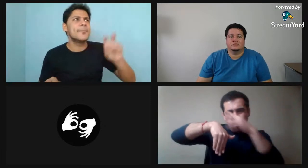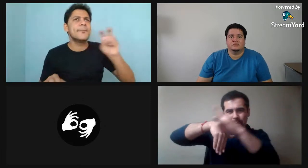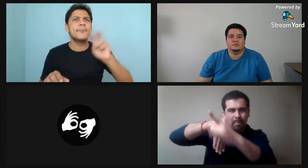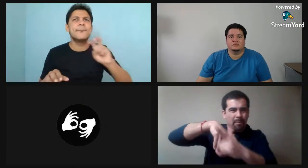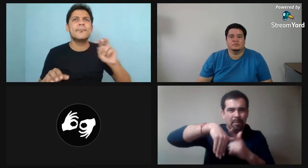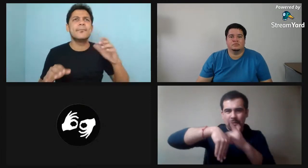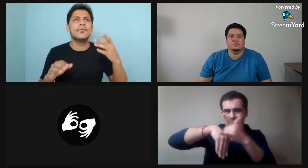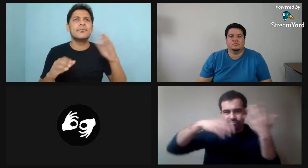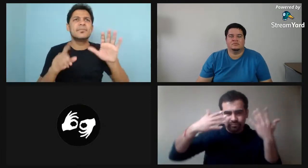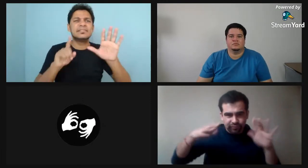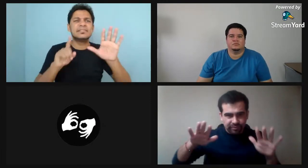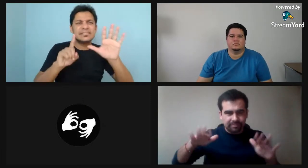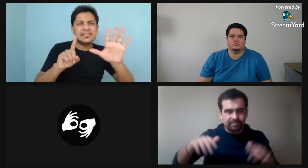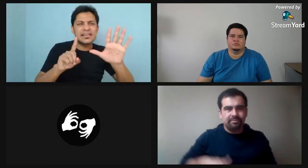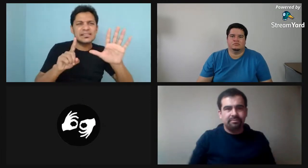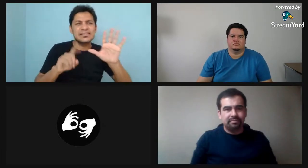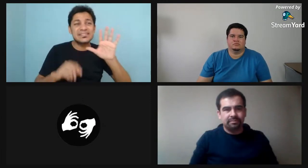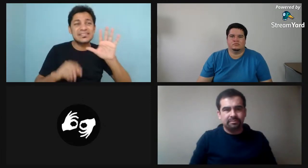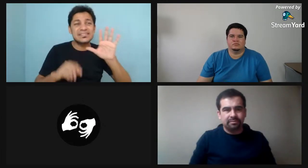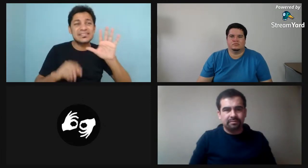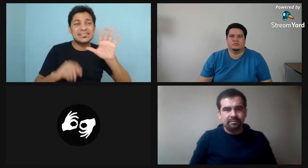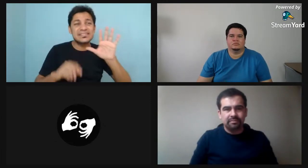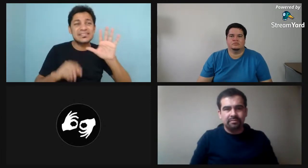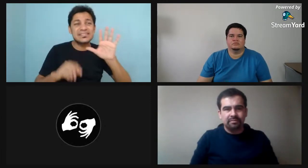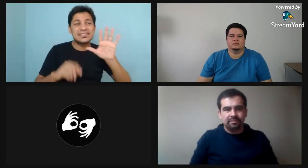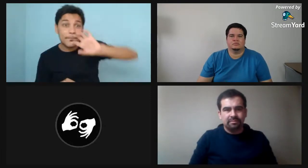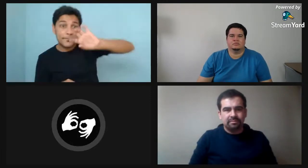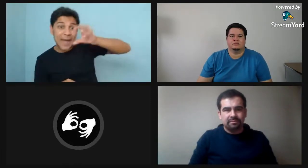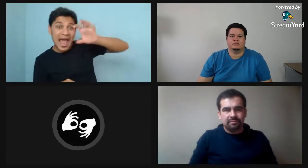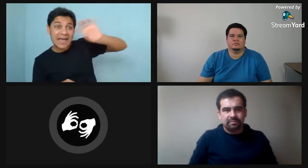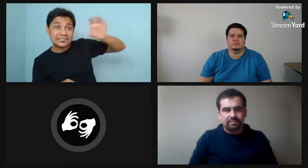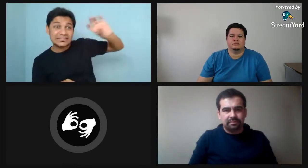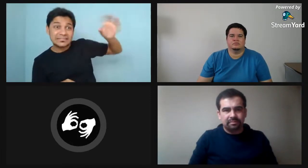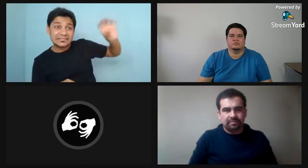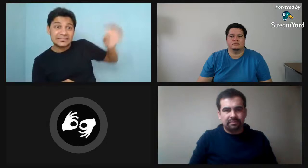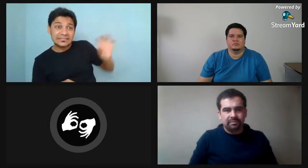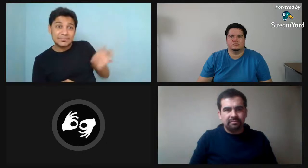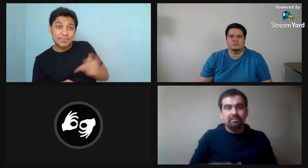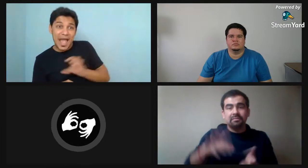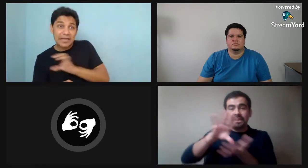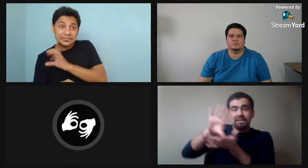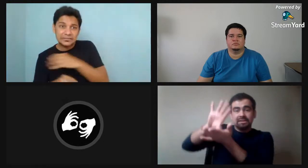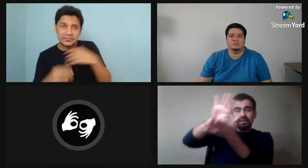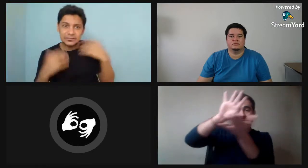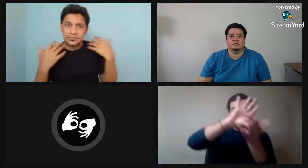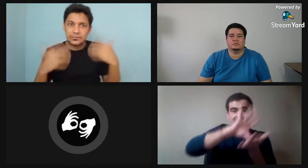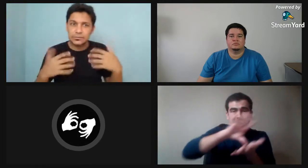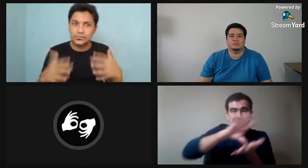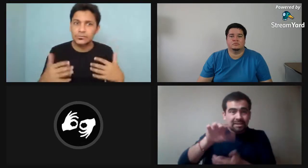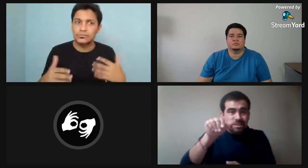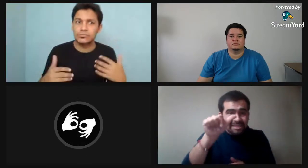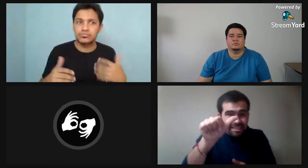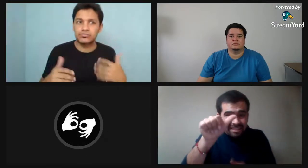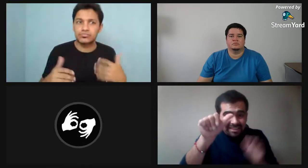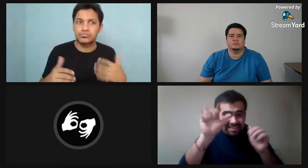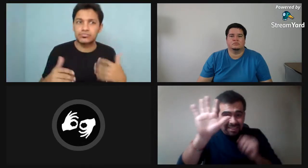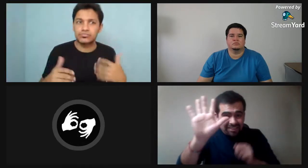¿Qué? hay otra persona que también vino a chile él es una persona muy destacada ha